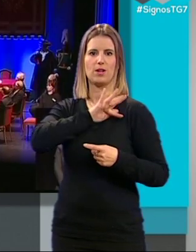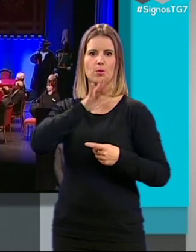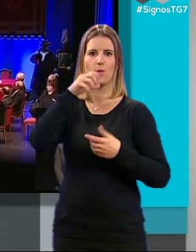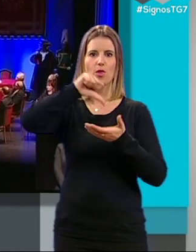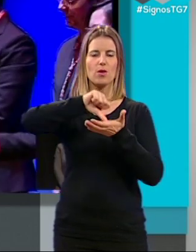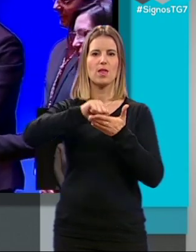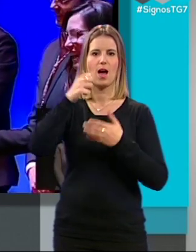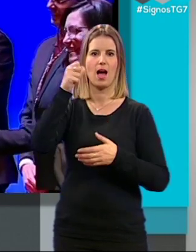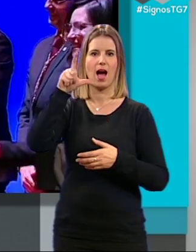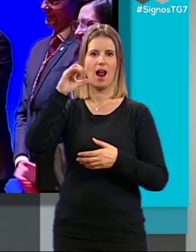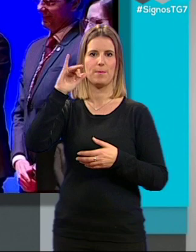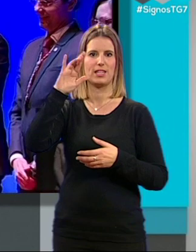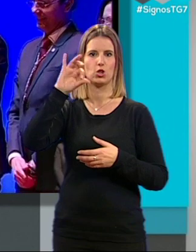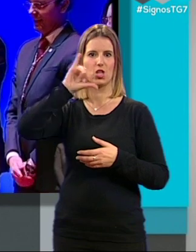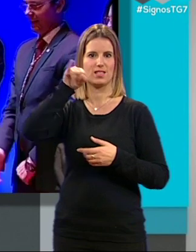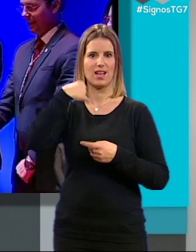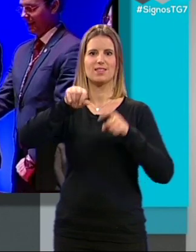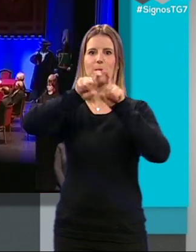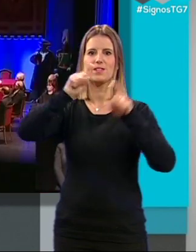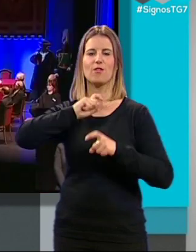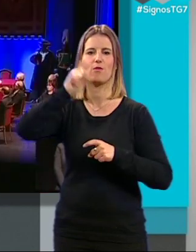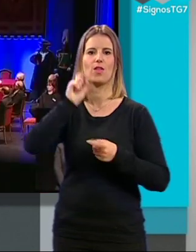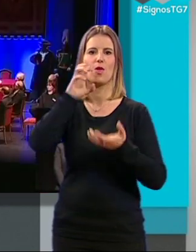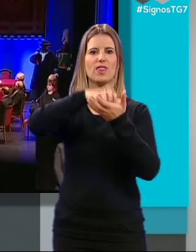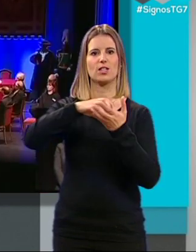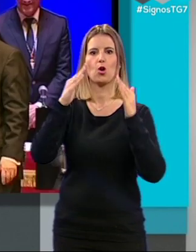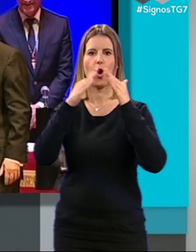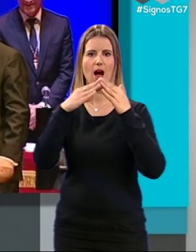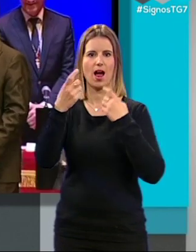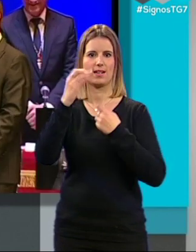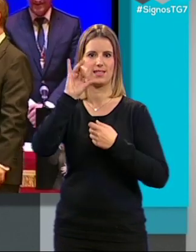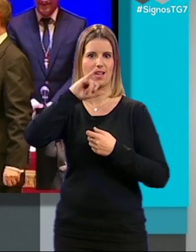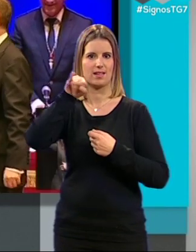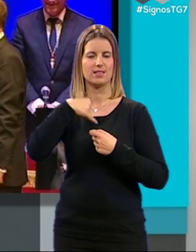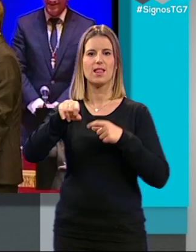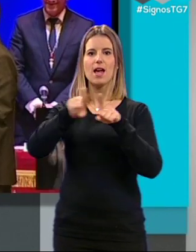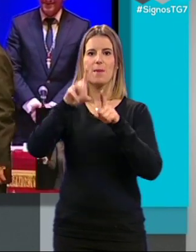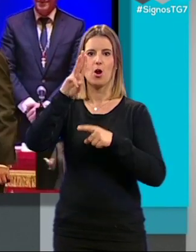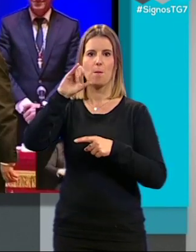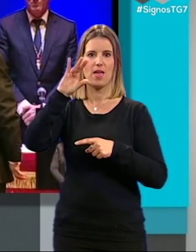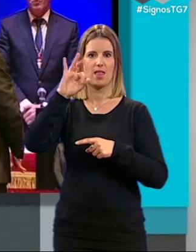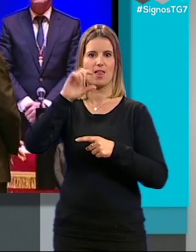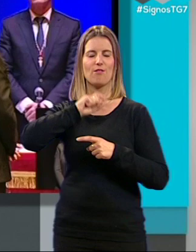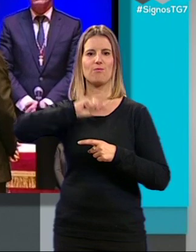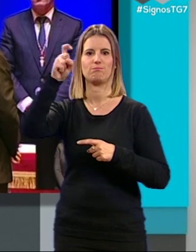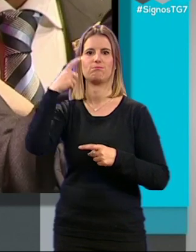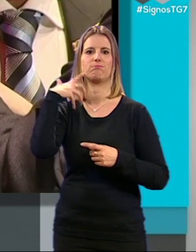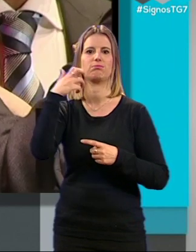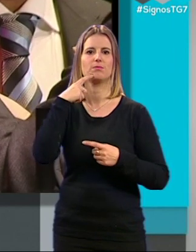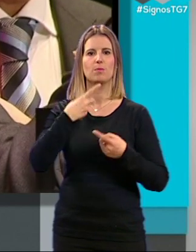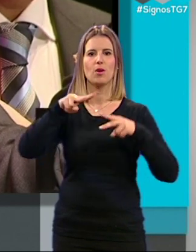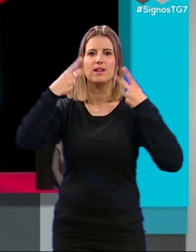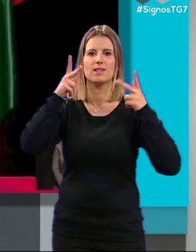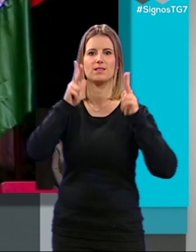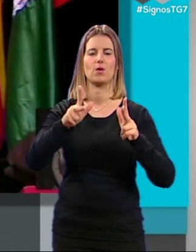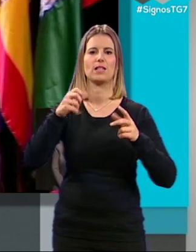fueron para Alberto Sánchez Giner, empresario fundador de Centro Hogar Sánchez, los hermanos Pedraza, fundadores del emblemático restaurante Ruta del